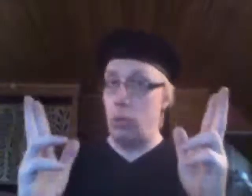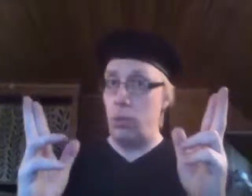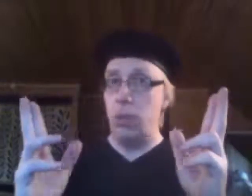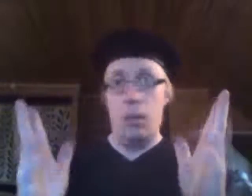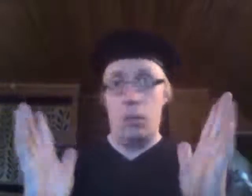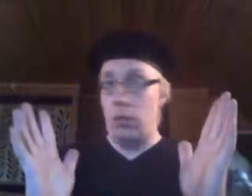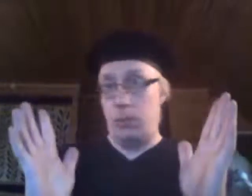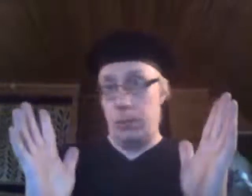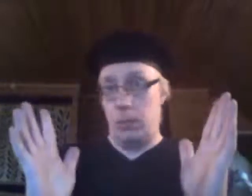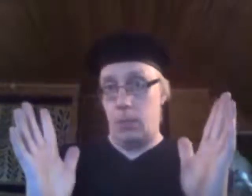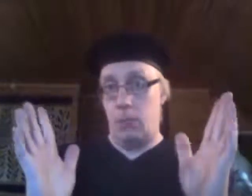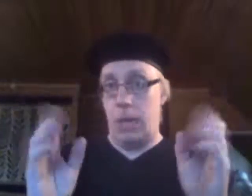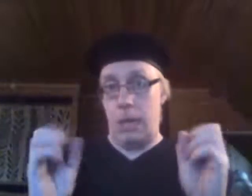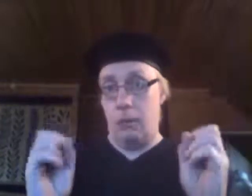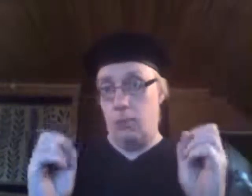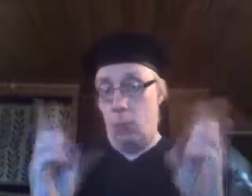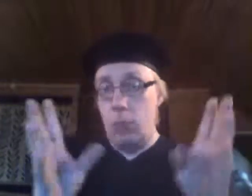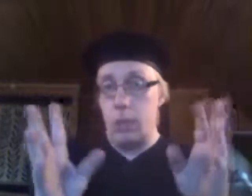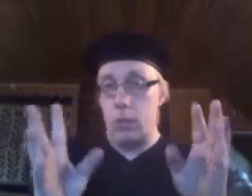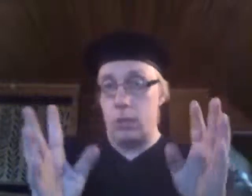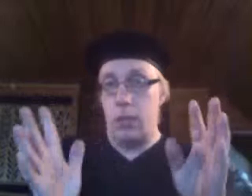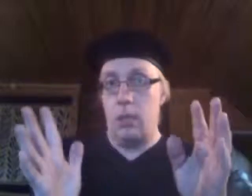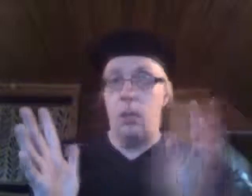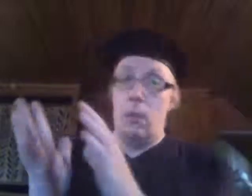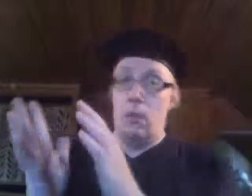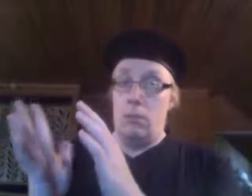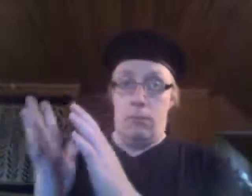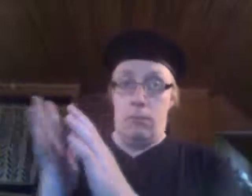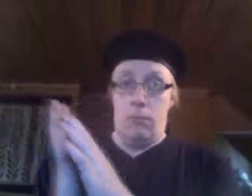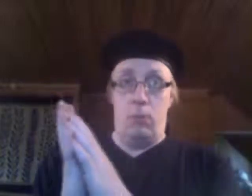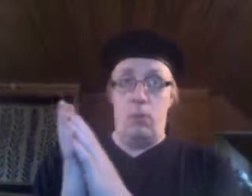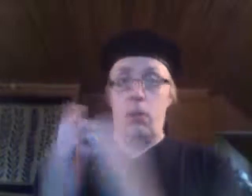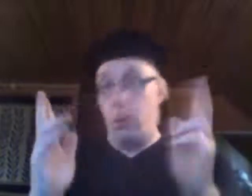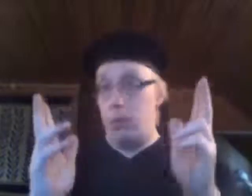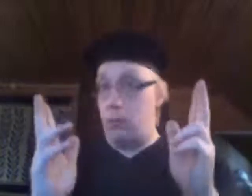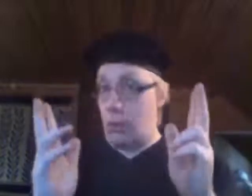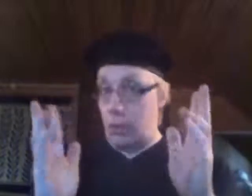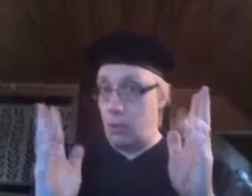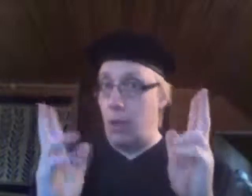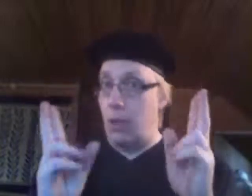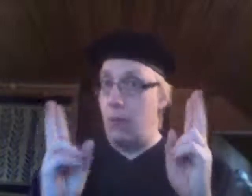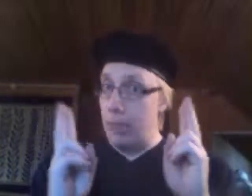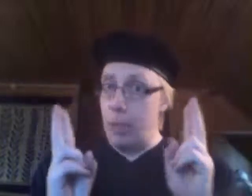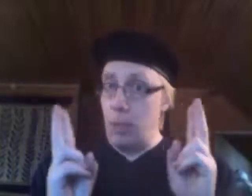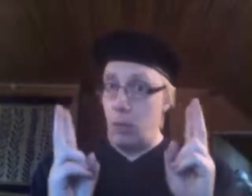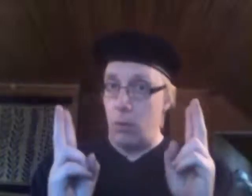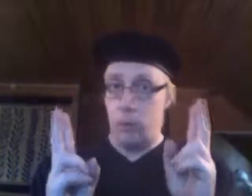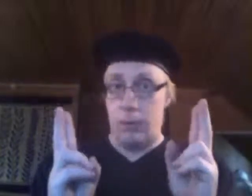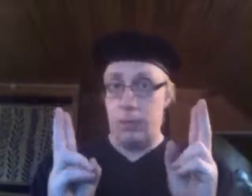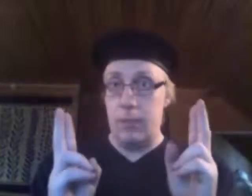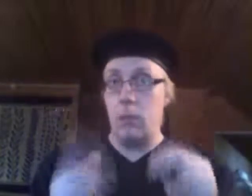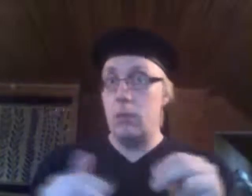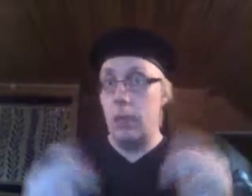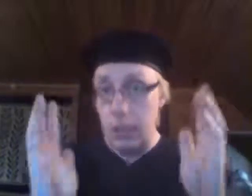koetapas vähän muita johtajia. Jos katsotaan, mainittakoon, jos vasisten johtajien